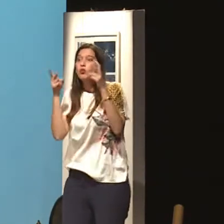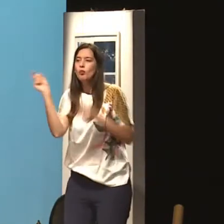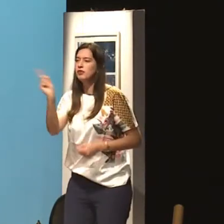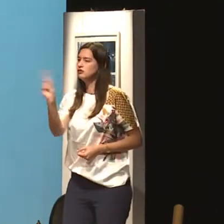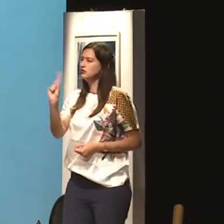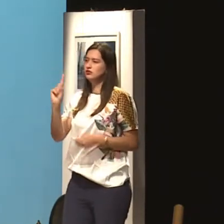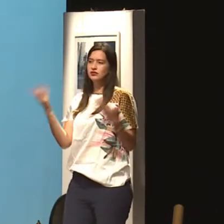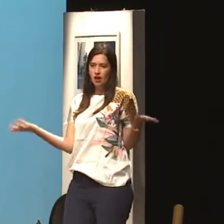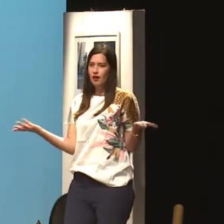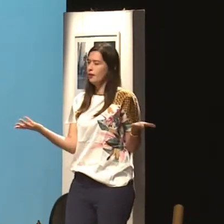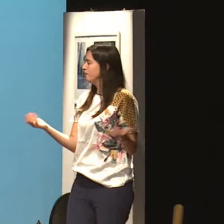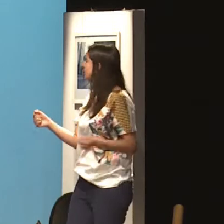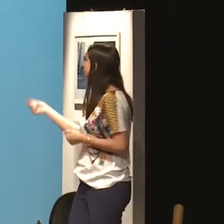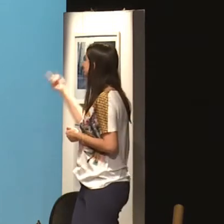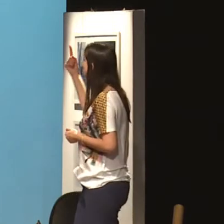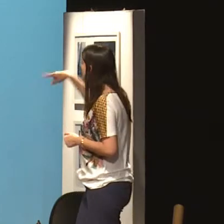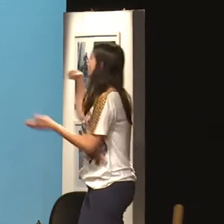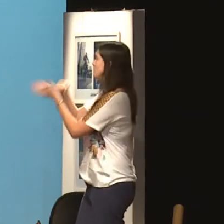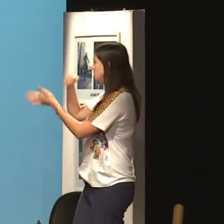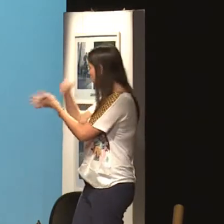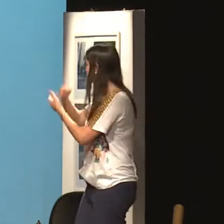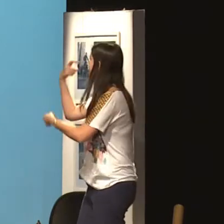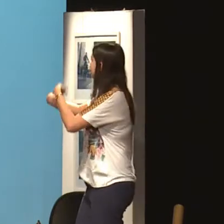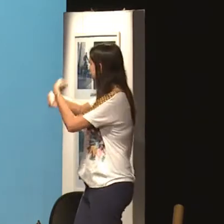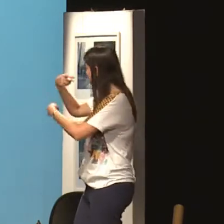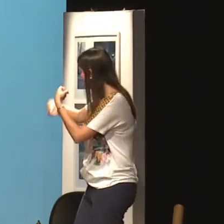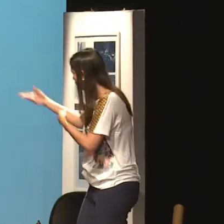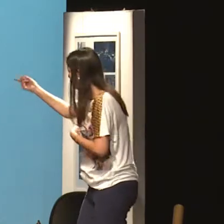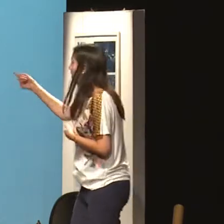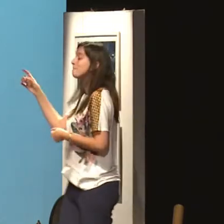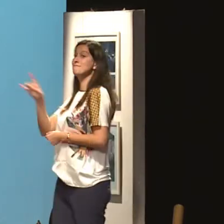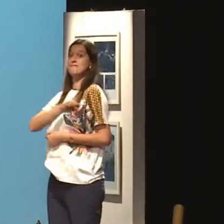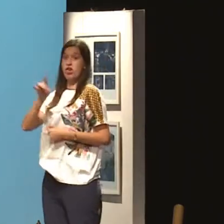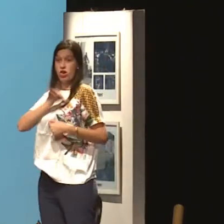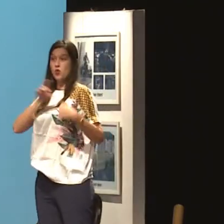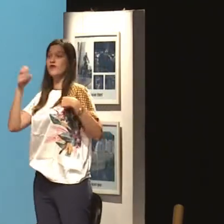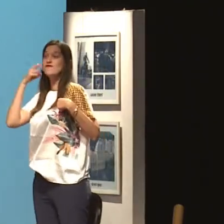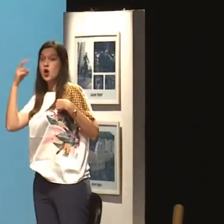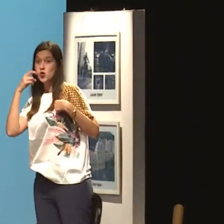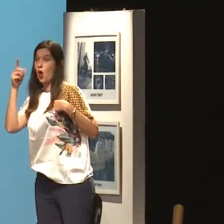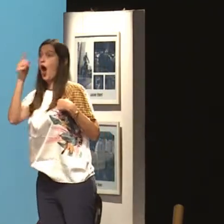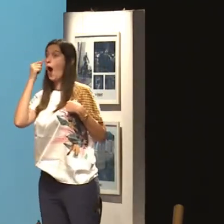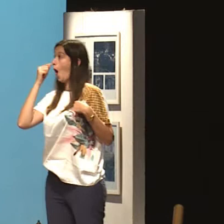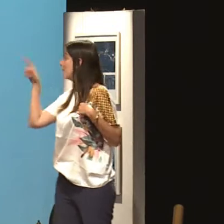E elas, às vezes, não conseguem perceber isso, esse comportamento agressivo, violência. Agressão sexual também.